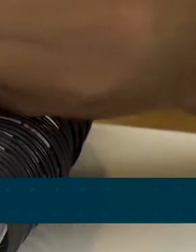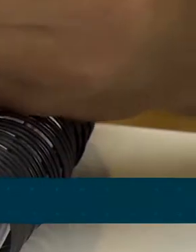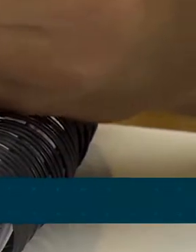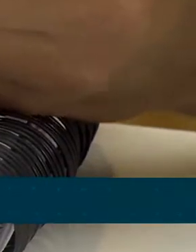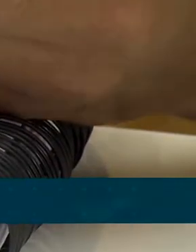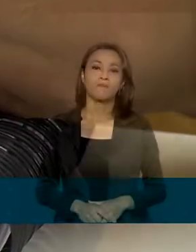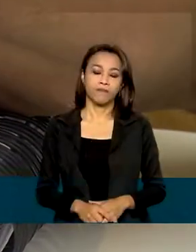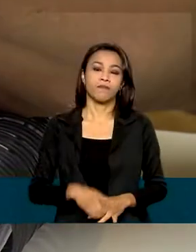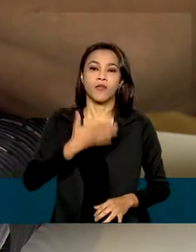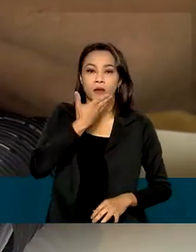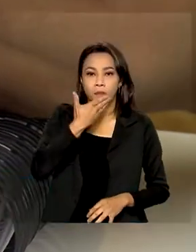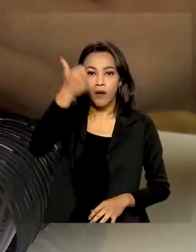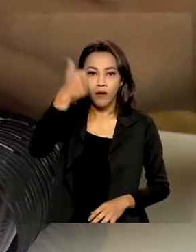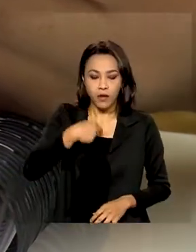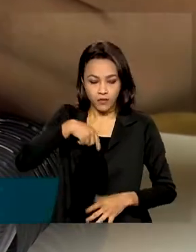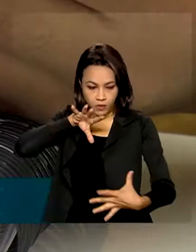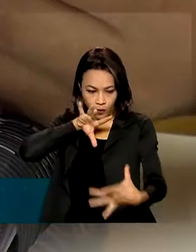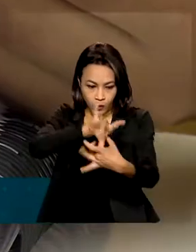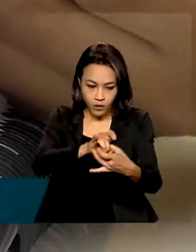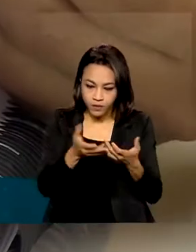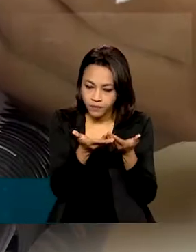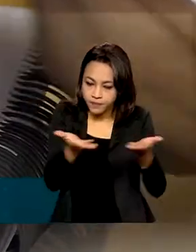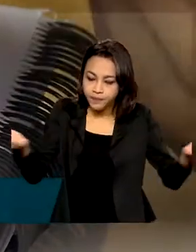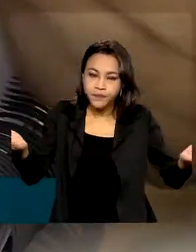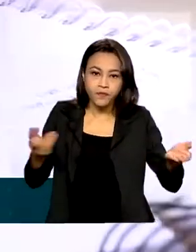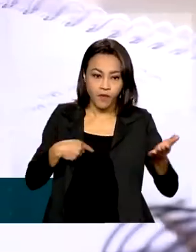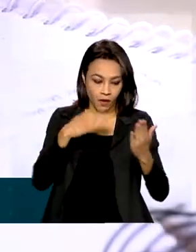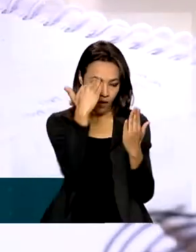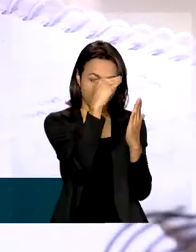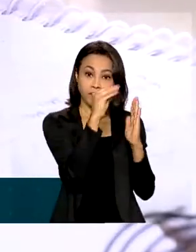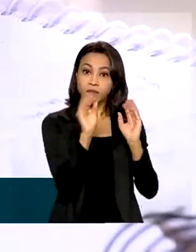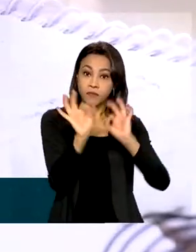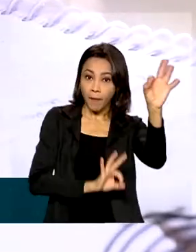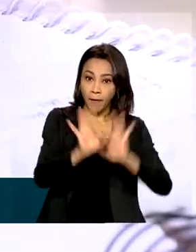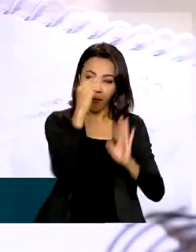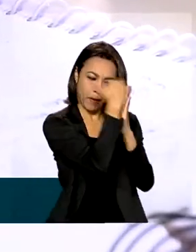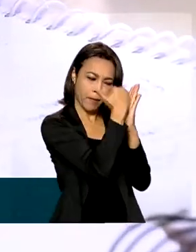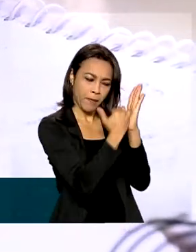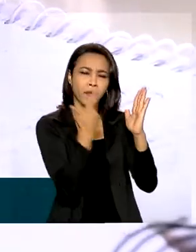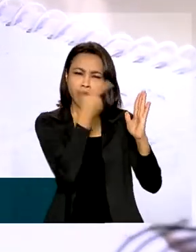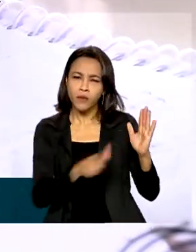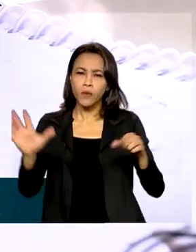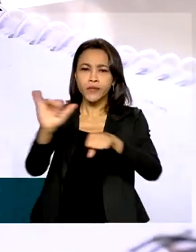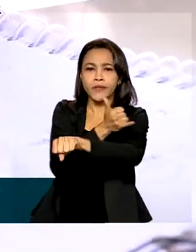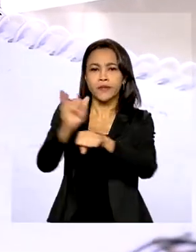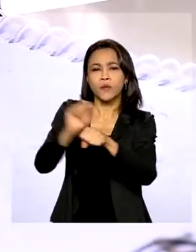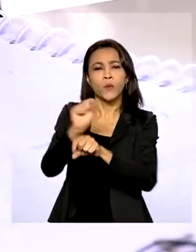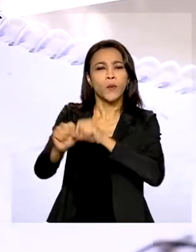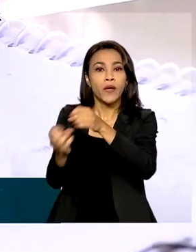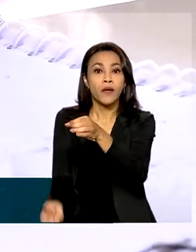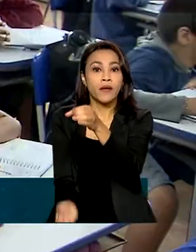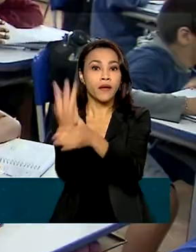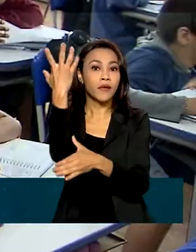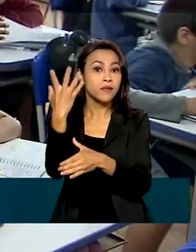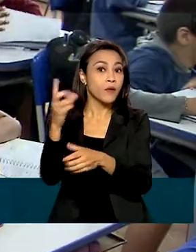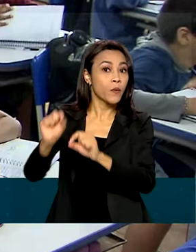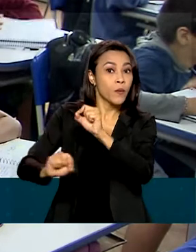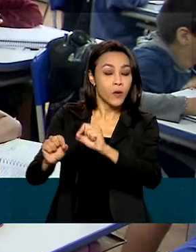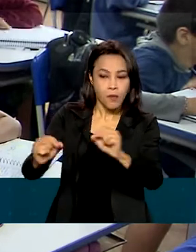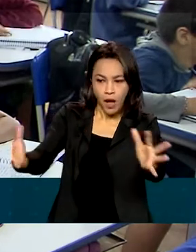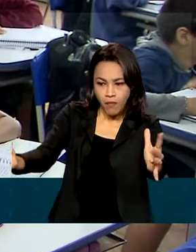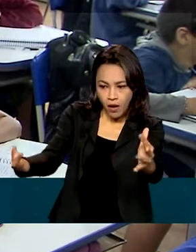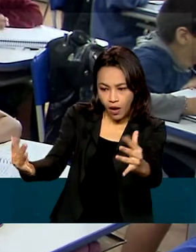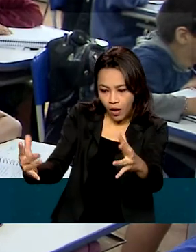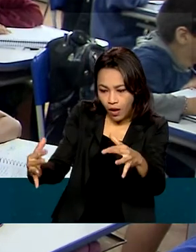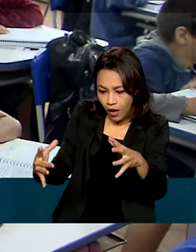Para melhorar essa realidade, o plano estipula outras medidas, como a criação de uma ferramenta para agrupar estudantes